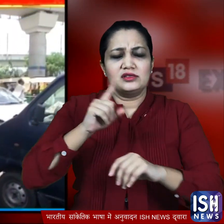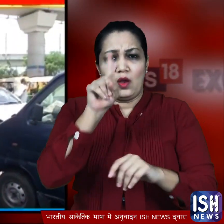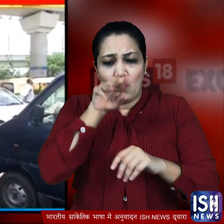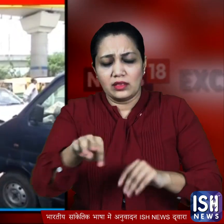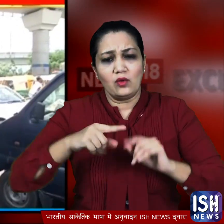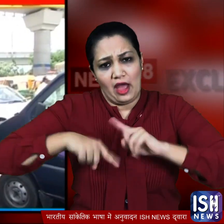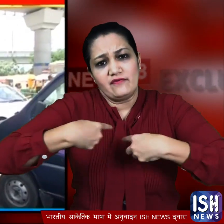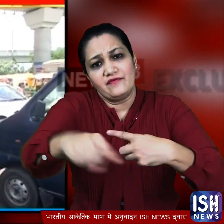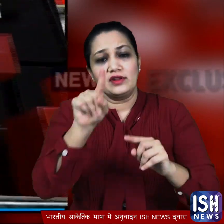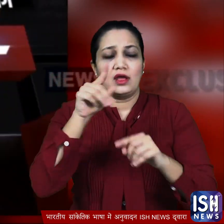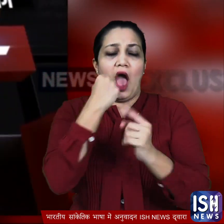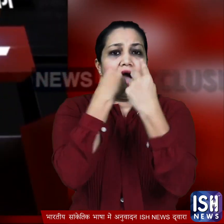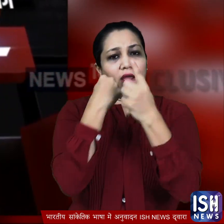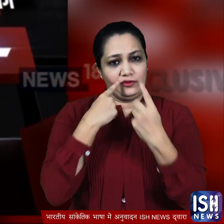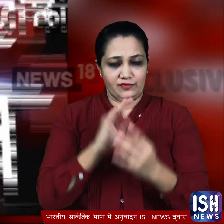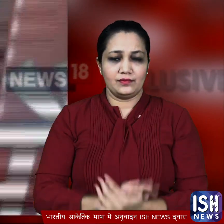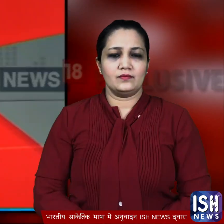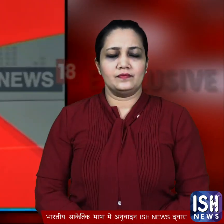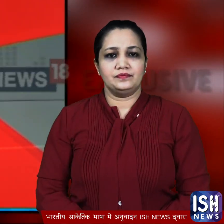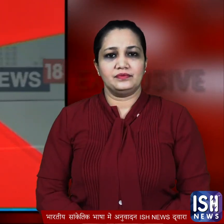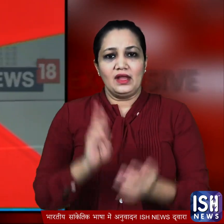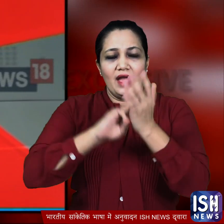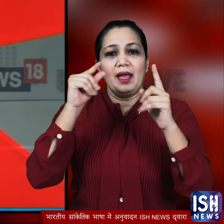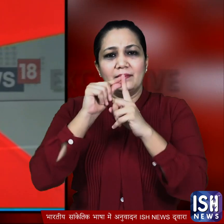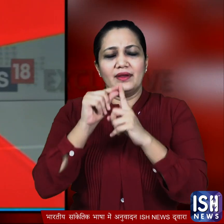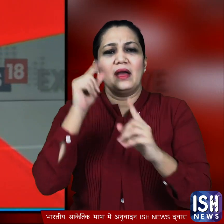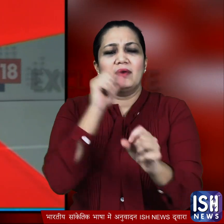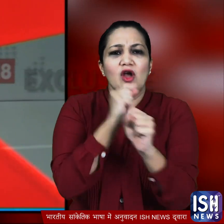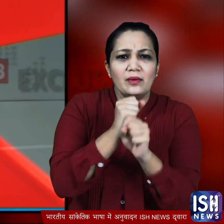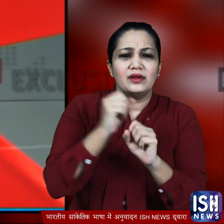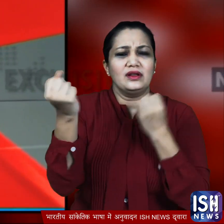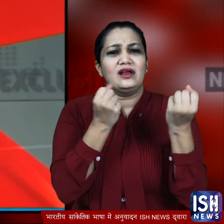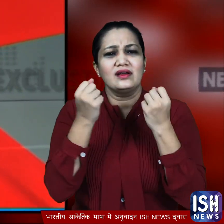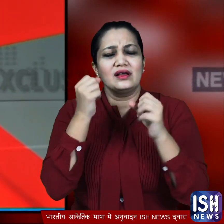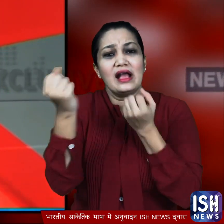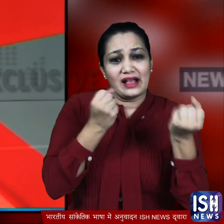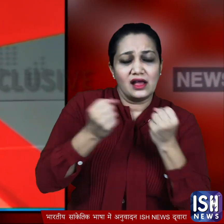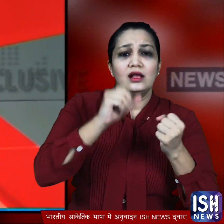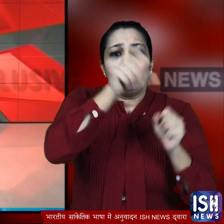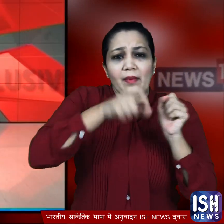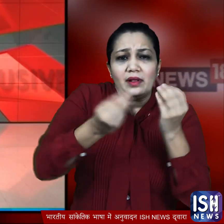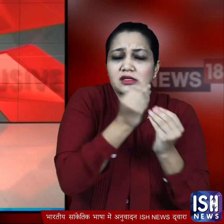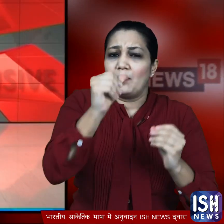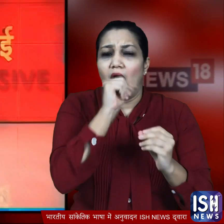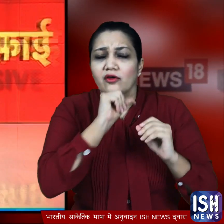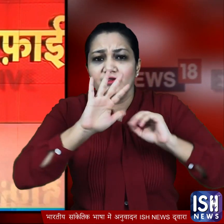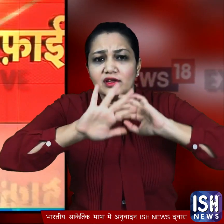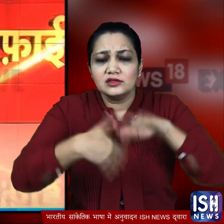हजार लोगों का टेस्ट हो रहा है मद्ध प्रदेश में एक सरकारी गाड़ी में कुछ लोगों के शराब पीने का वीडियो वाइरल होने पर मंतरी ने